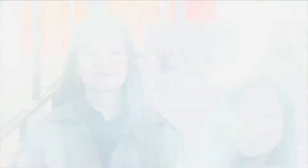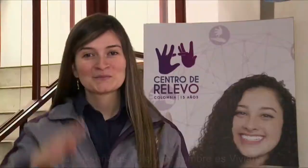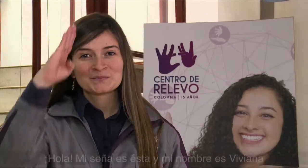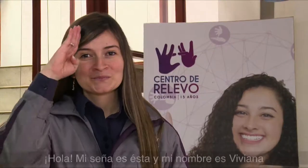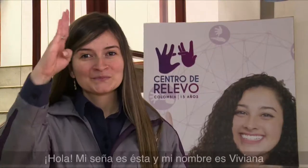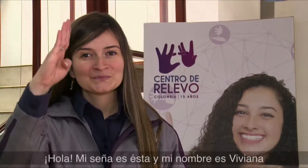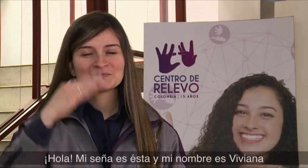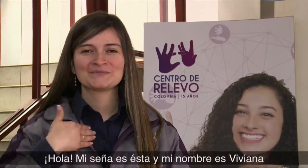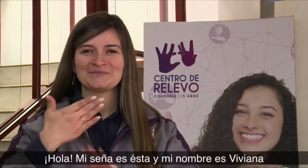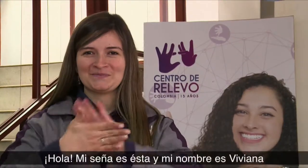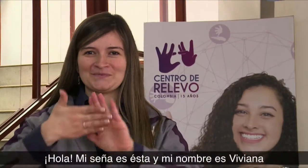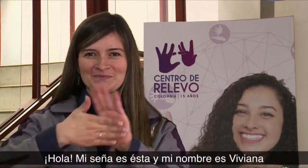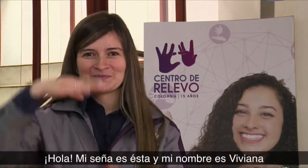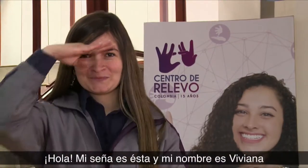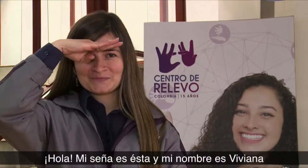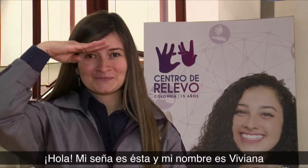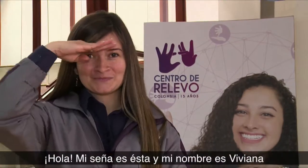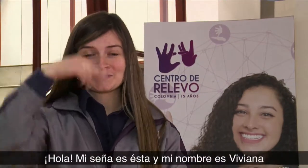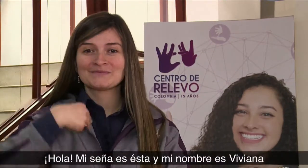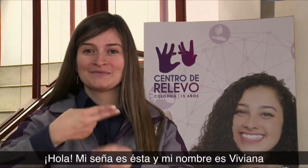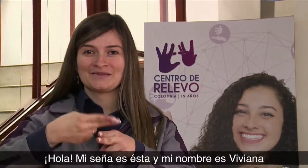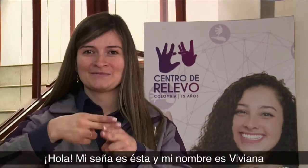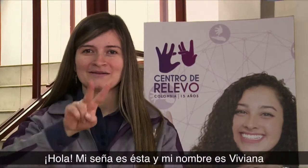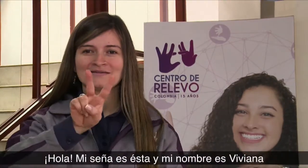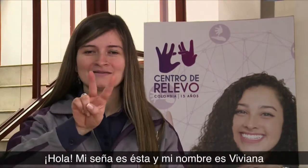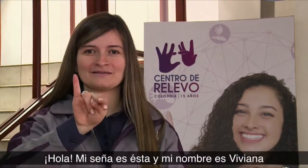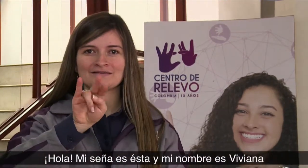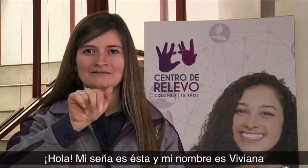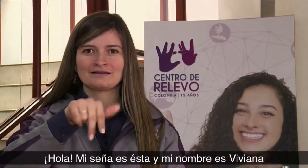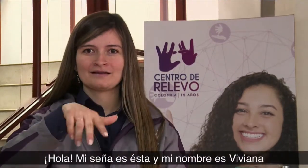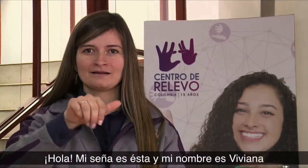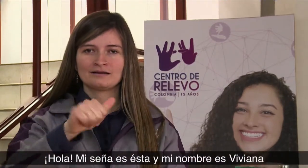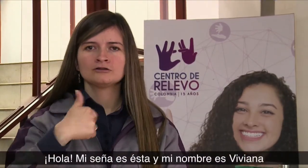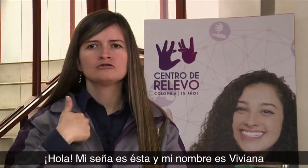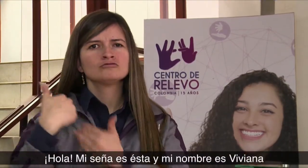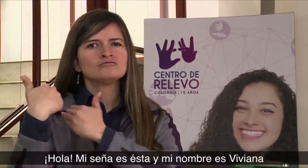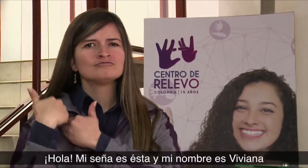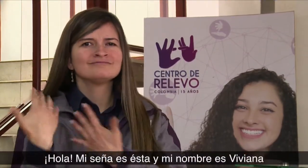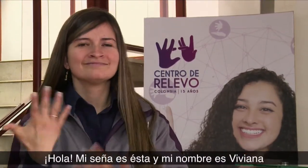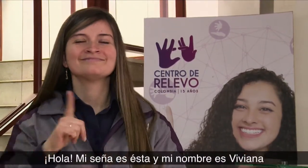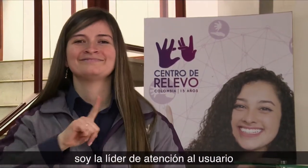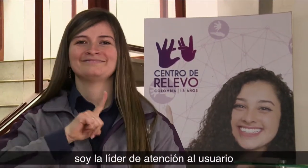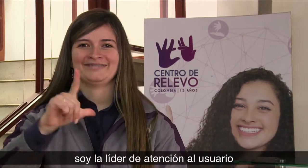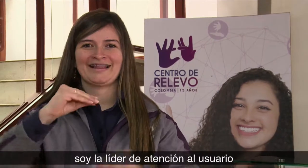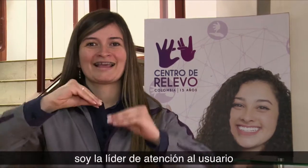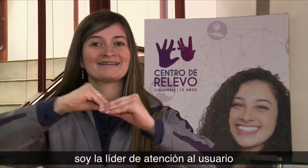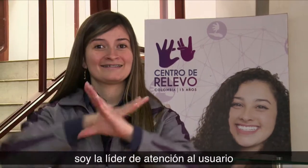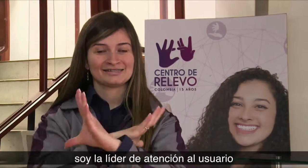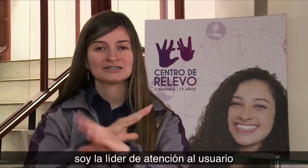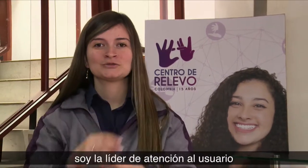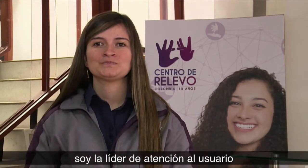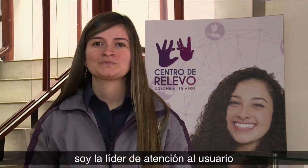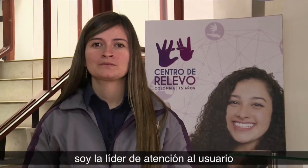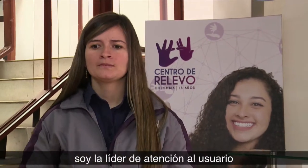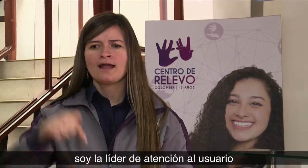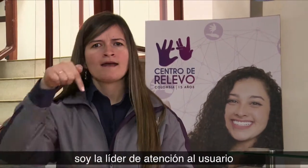Hola, mi seña es esta y mi nombre es Diviana. Soy la líder de atención al usuario.